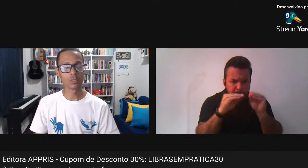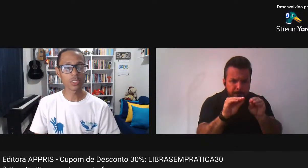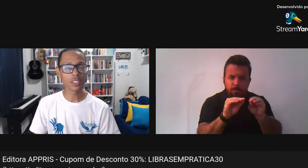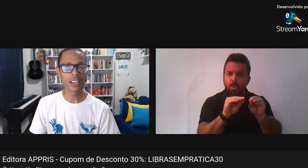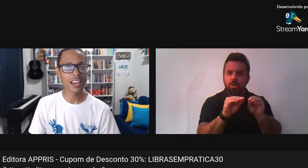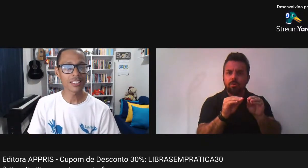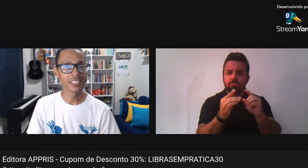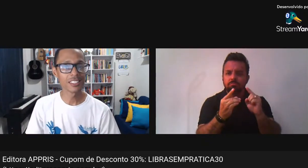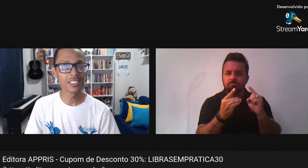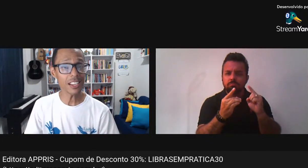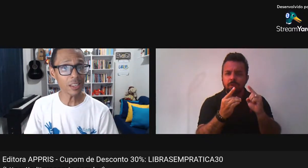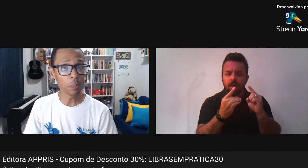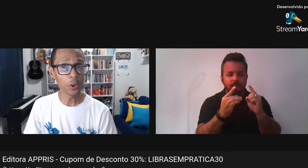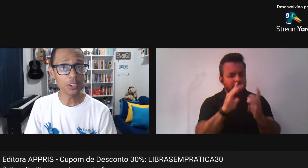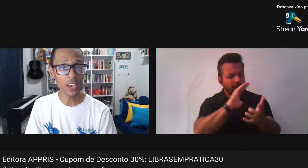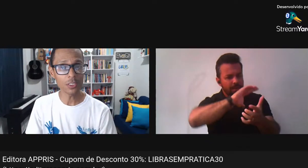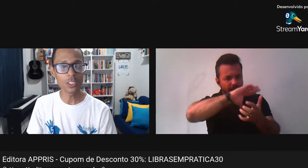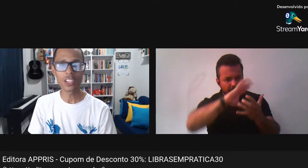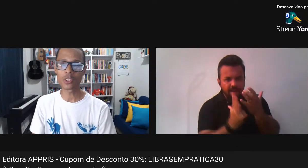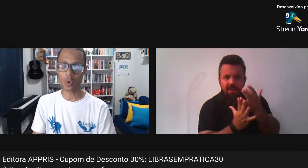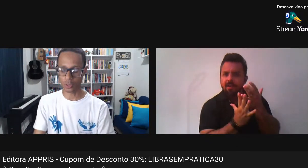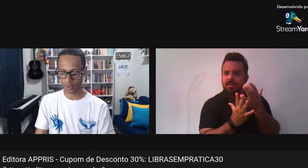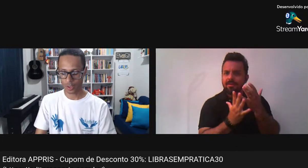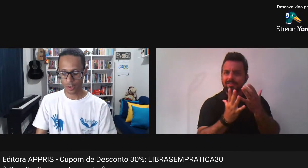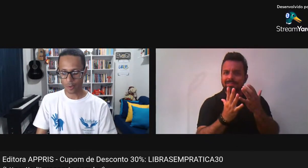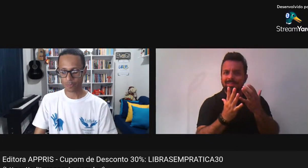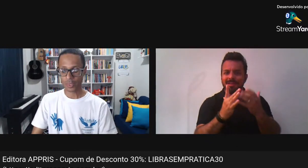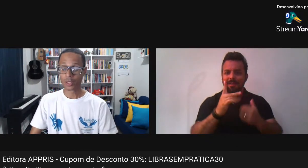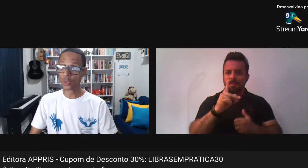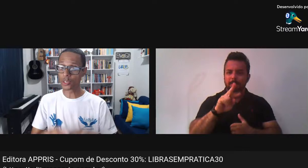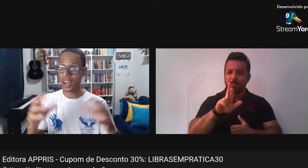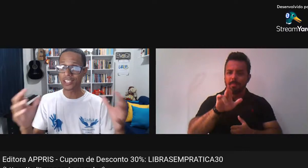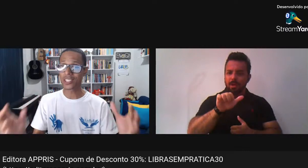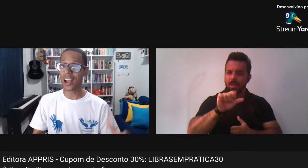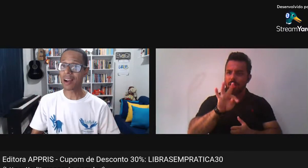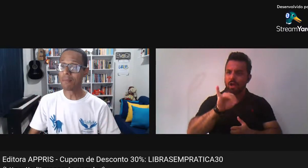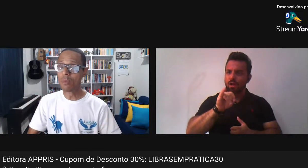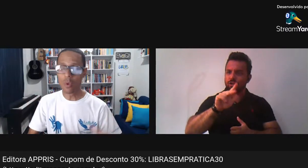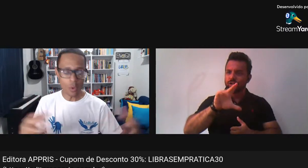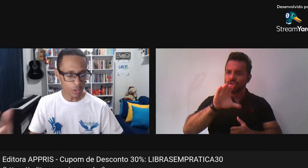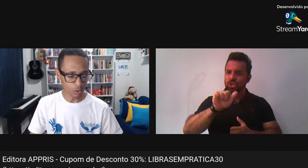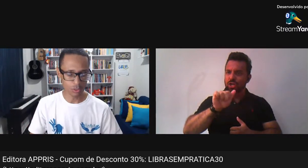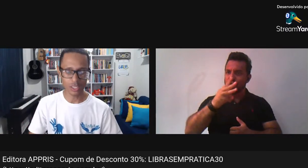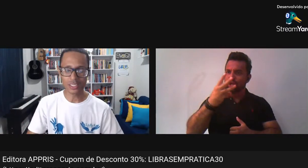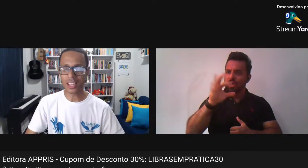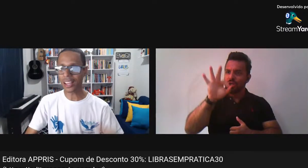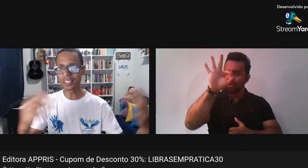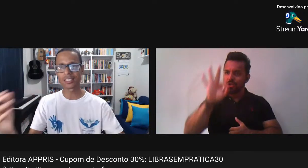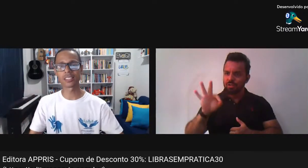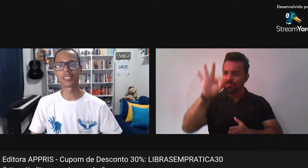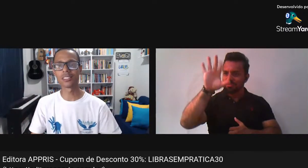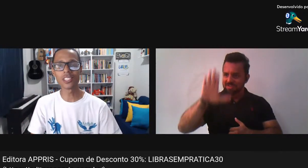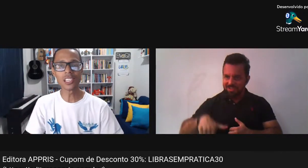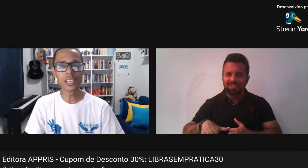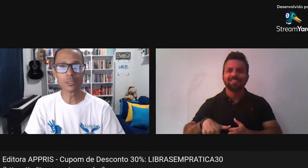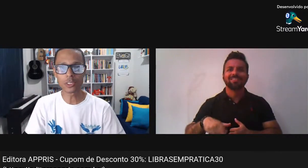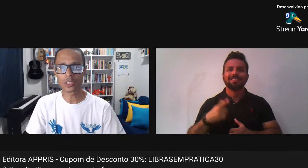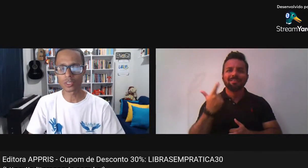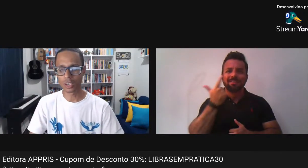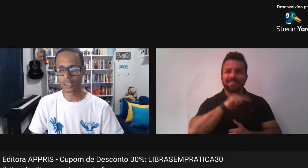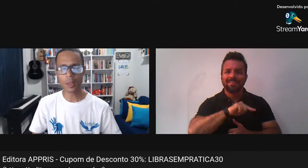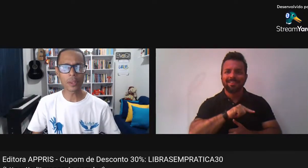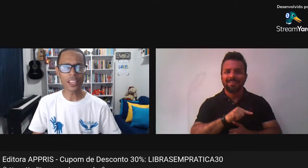Você terá 30% De desconto No site Há muitos Centenas De